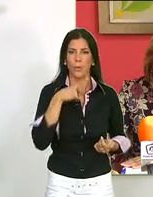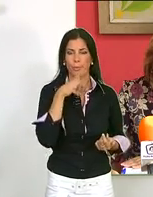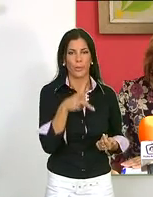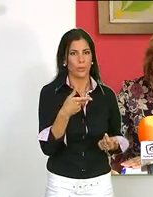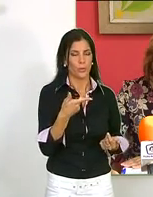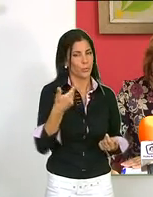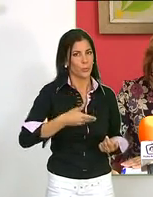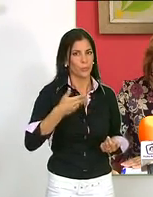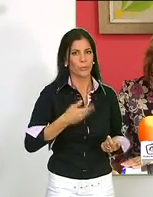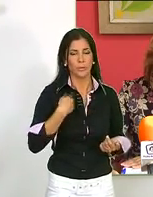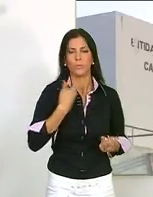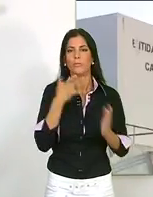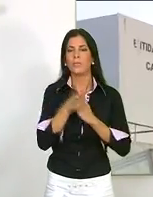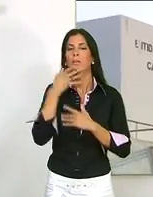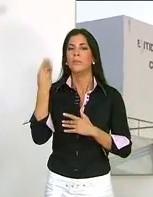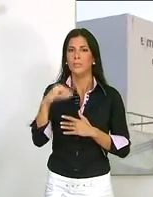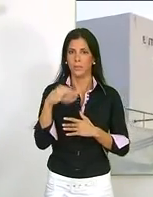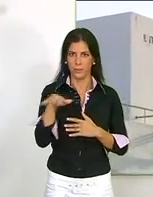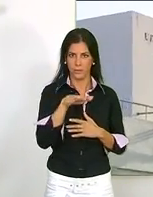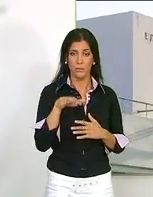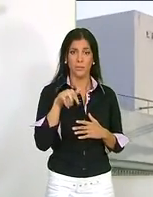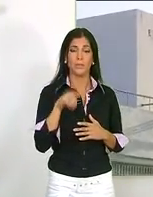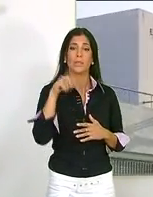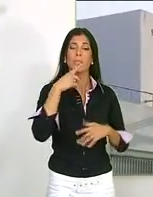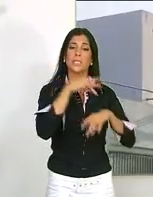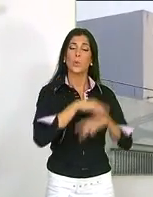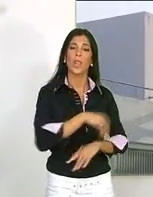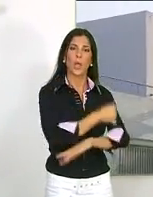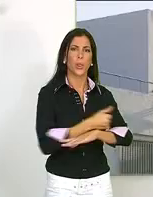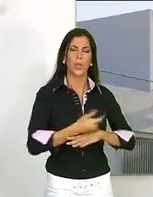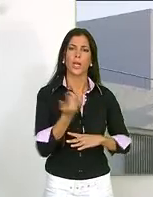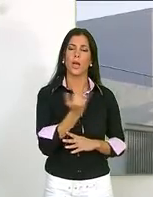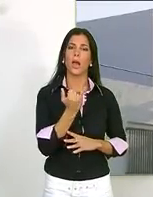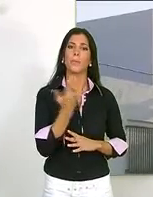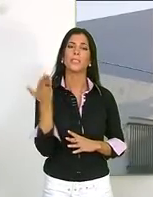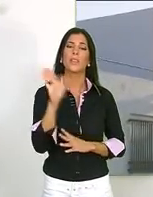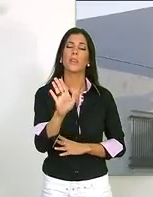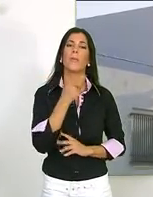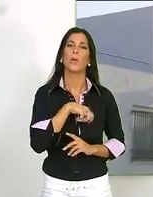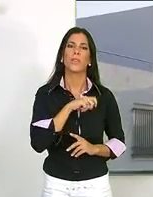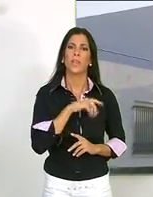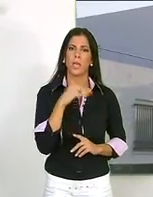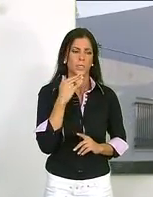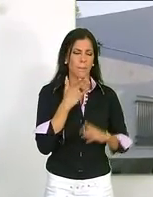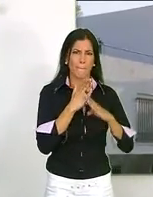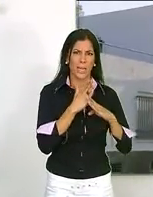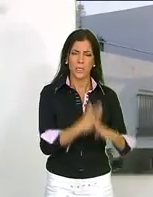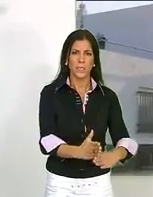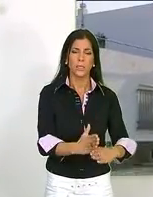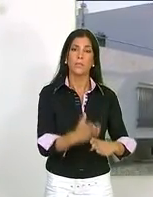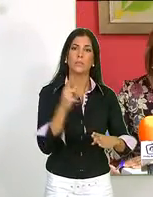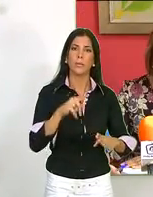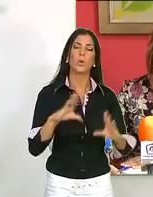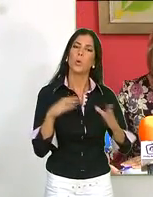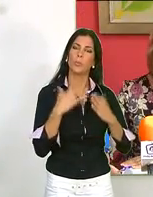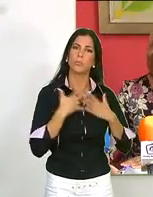en las dos últimas facturas, según apuntó la presidenta de la entidad local. En seguridad ciudadana se ha contado con la